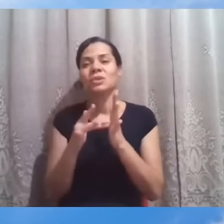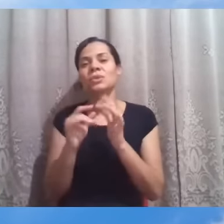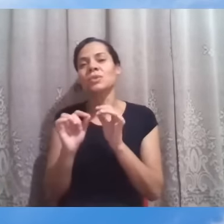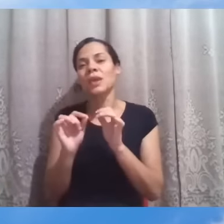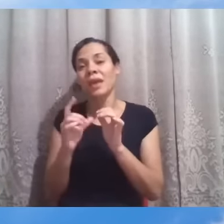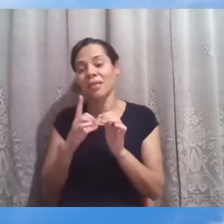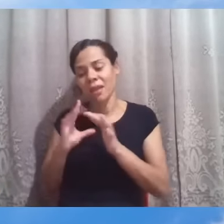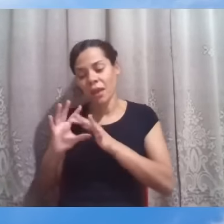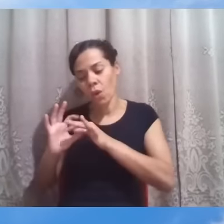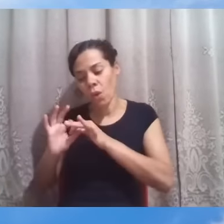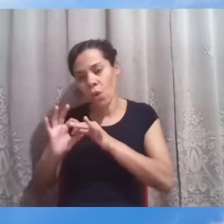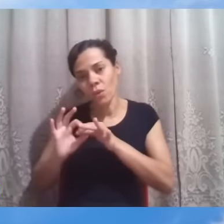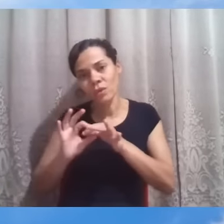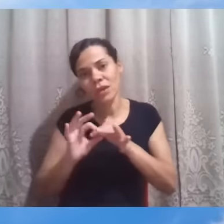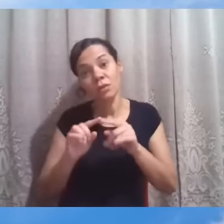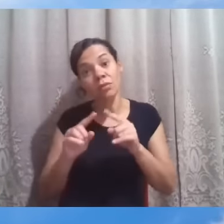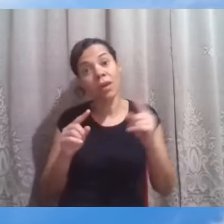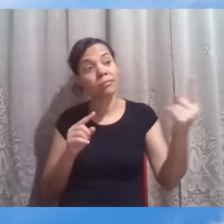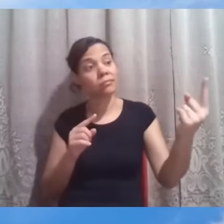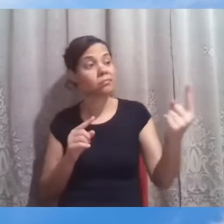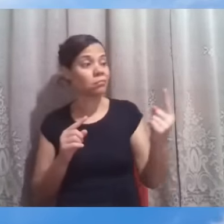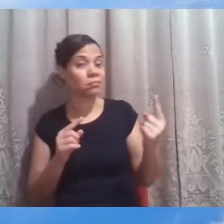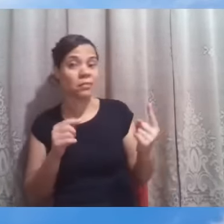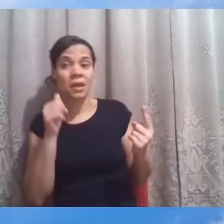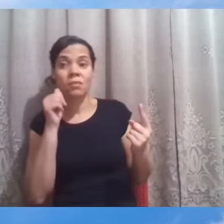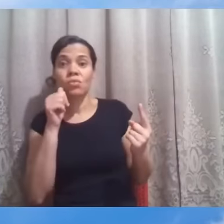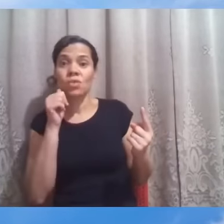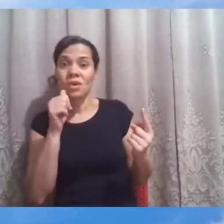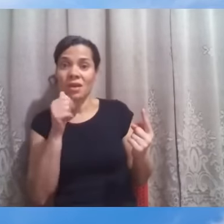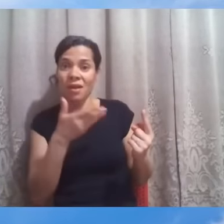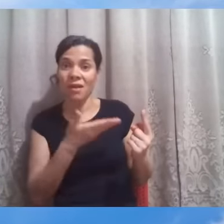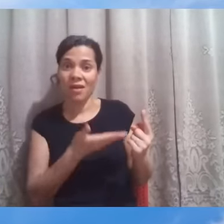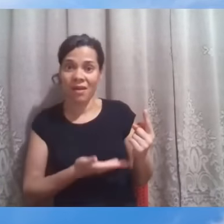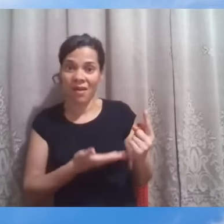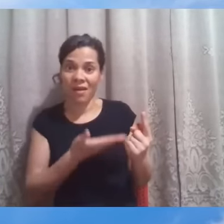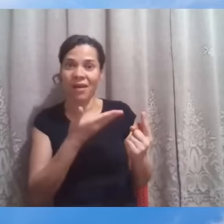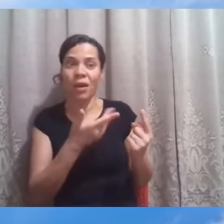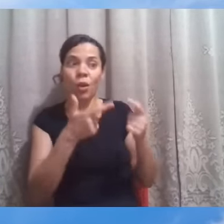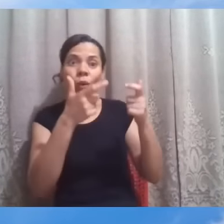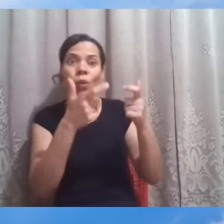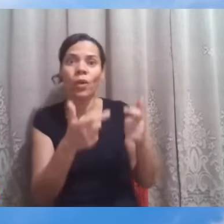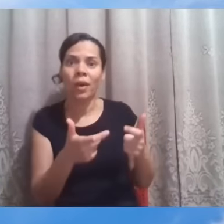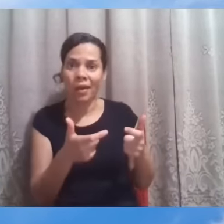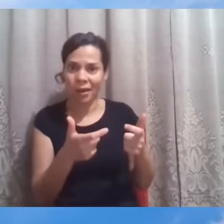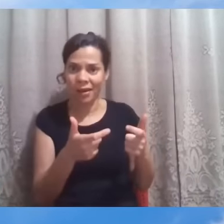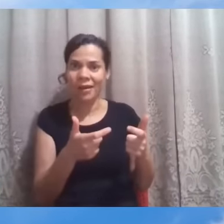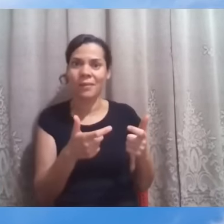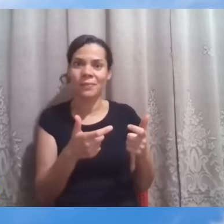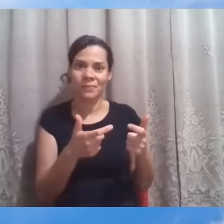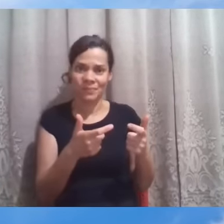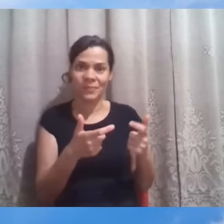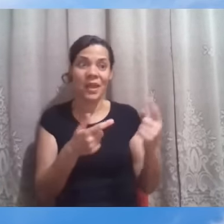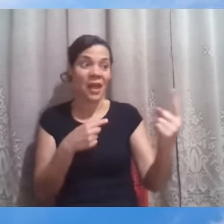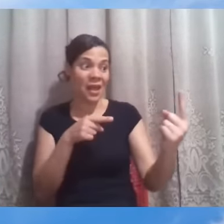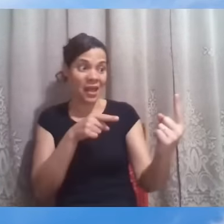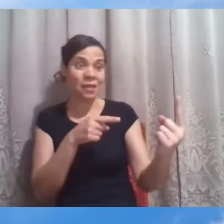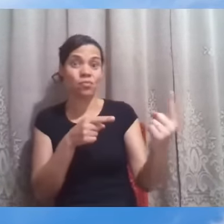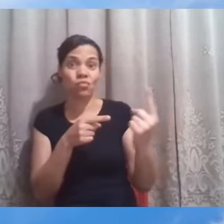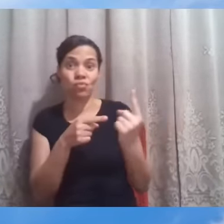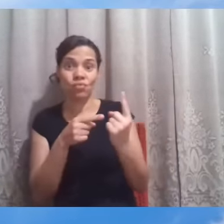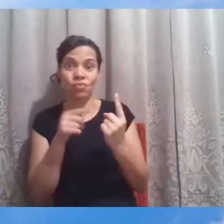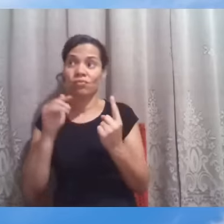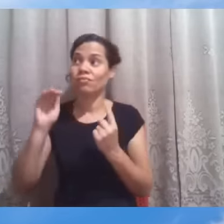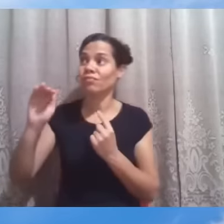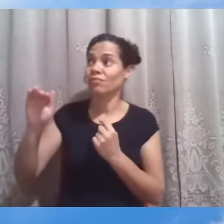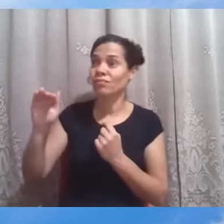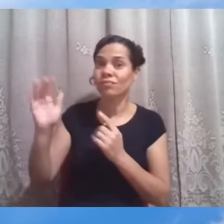mas surge uma mulher vinda de Tiro e Sidon, Sirofenícia, que ou buscava, não era nem ele que estava, ela ou buscava, ela já